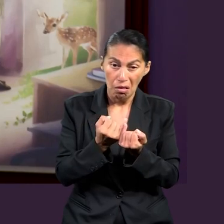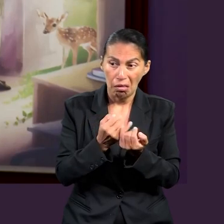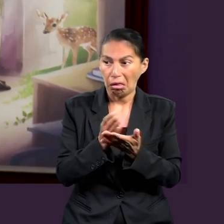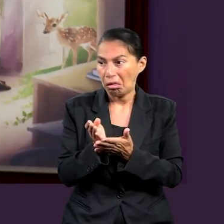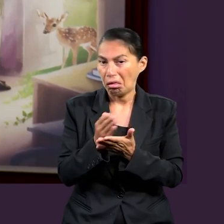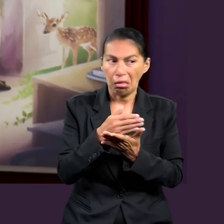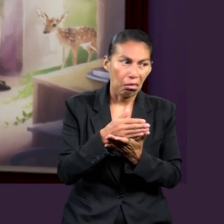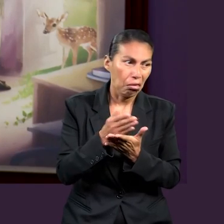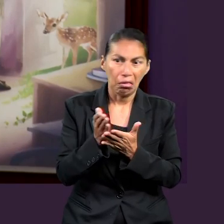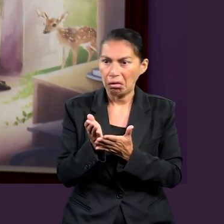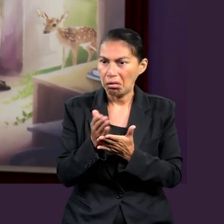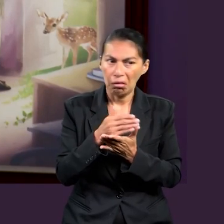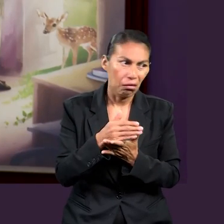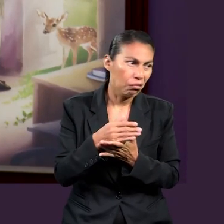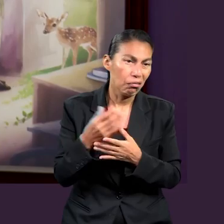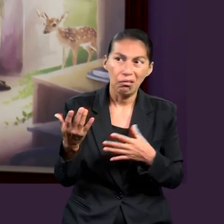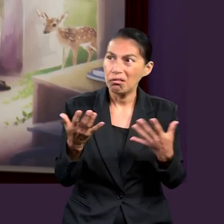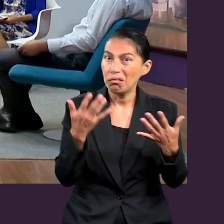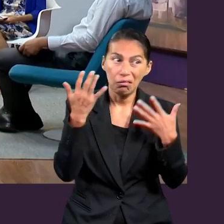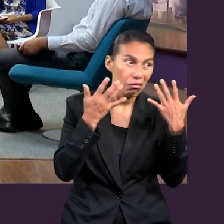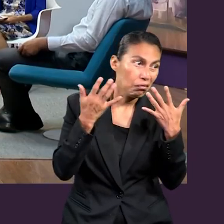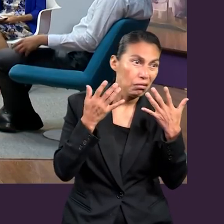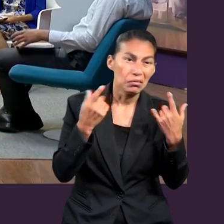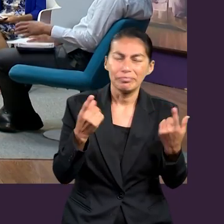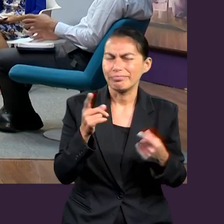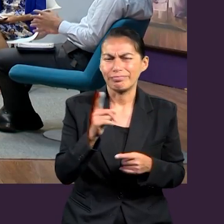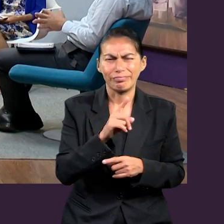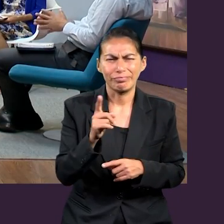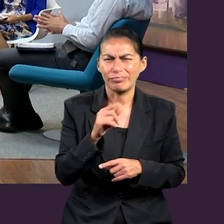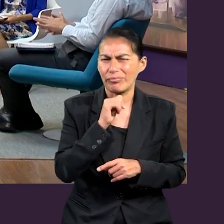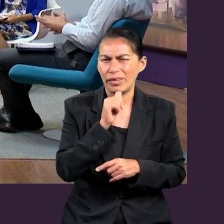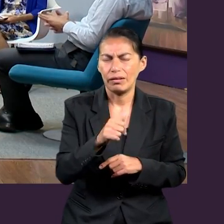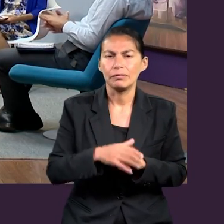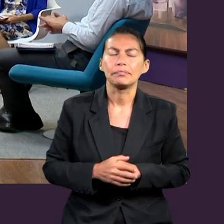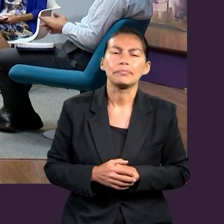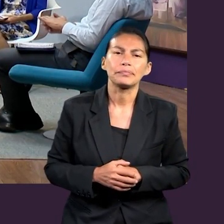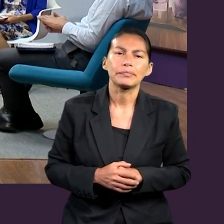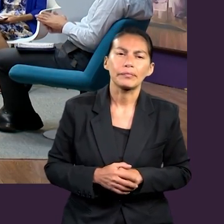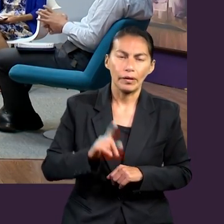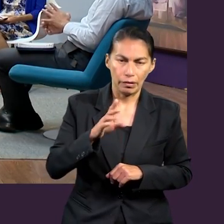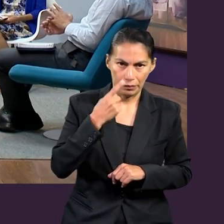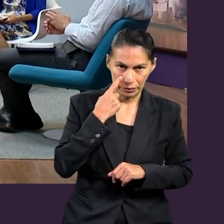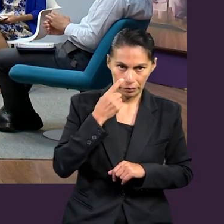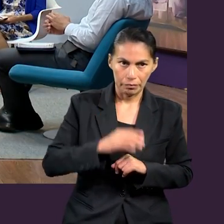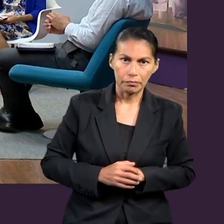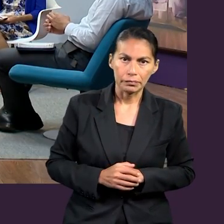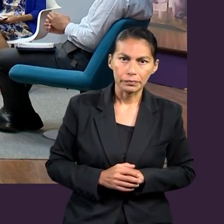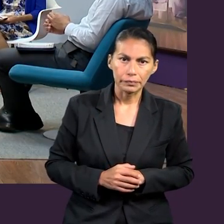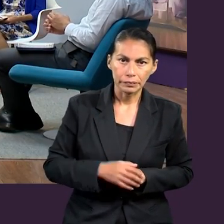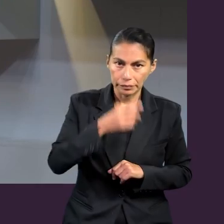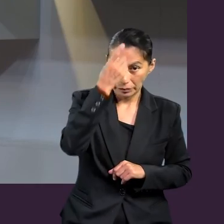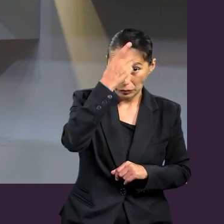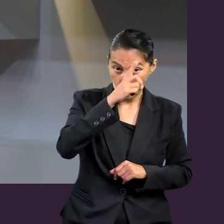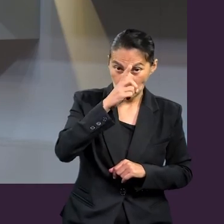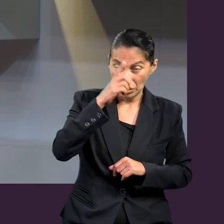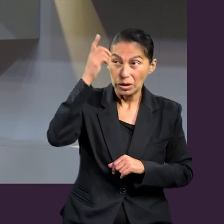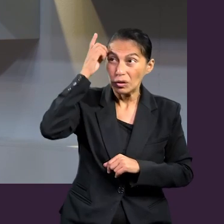doquiera de todo viento de doctrina. Claro. Entonces ahora, fíjense, estos dones, estos dones que